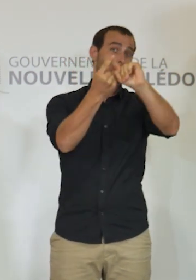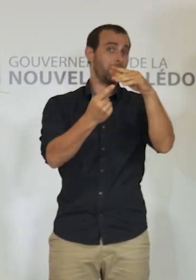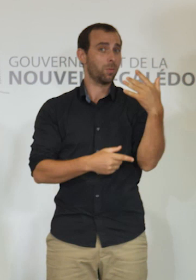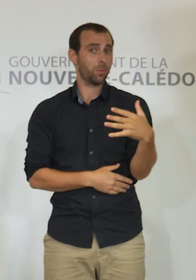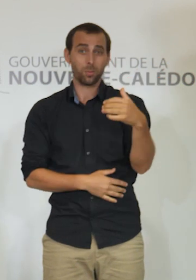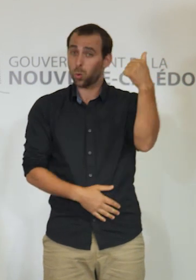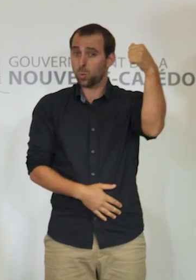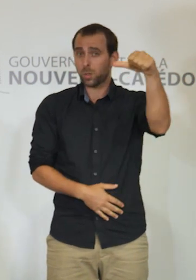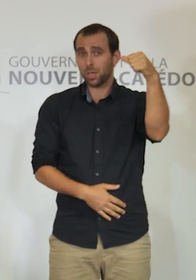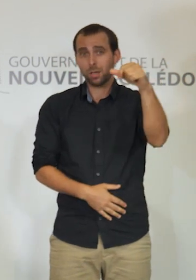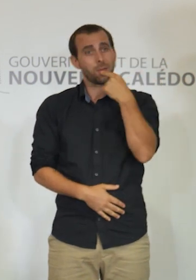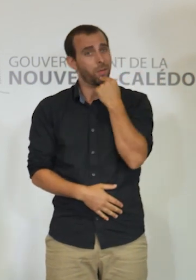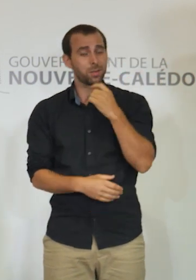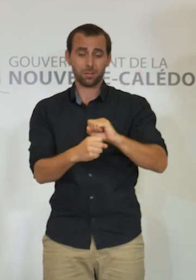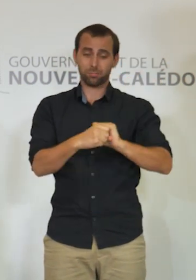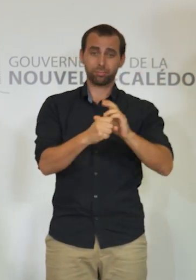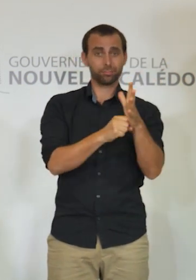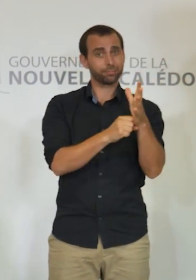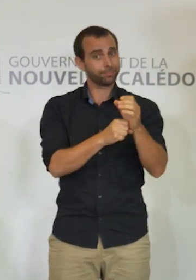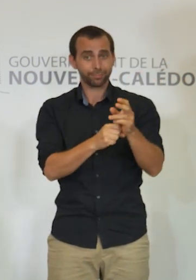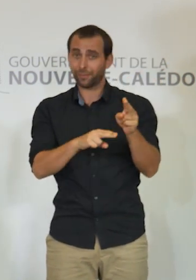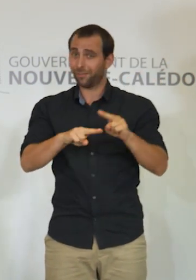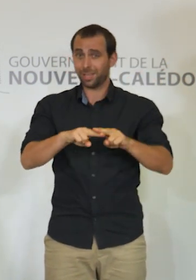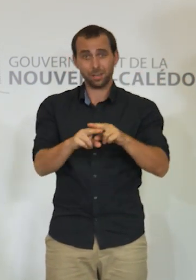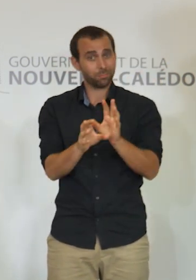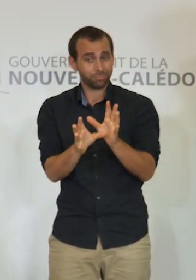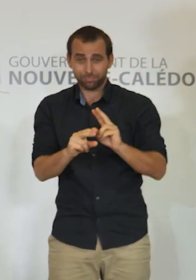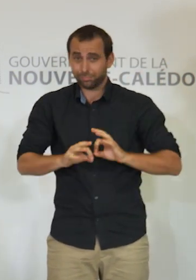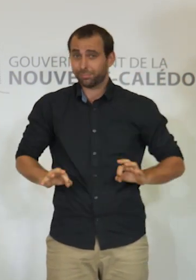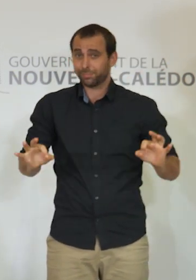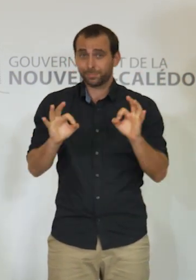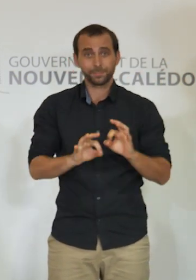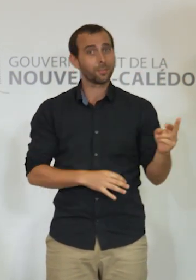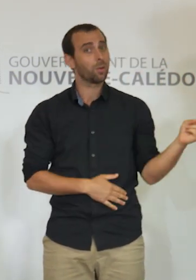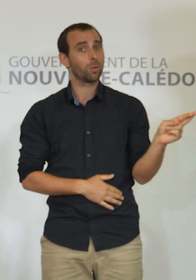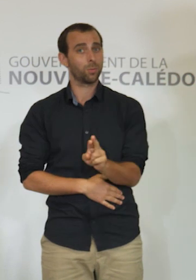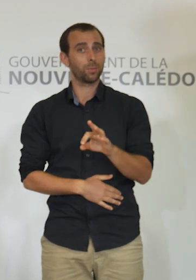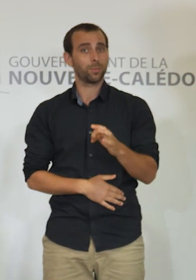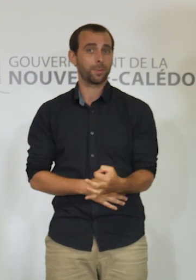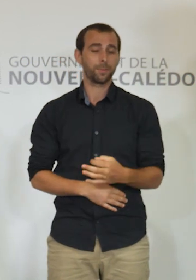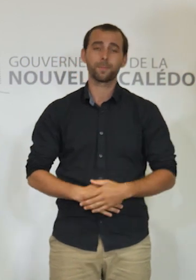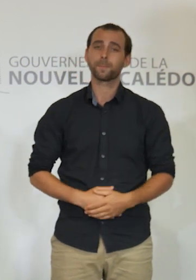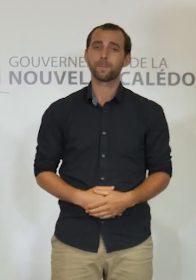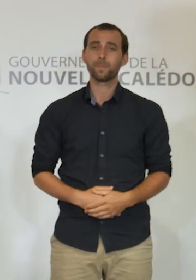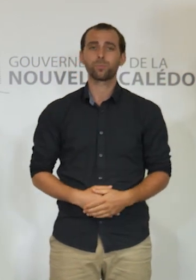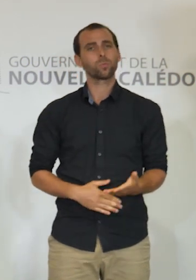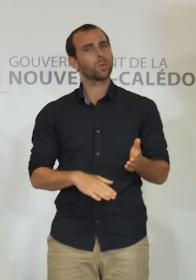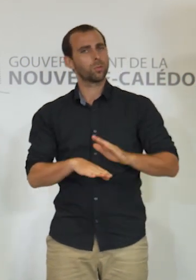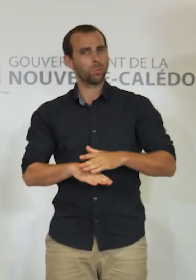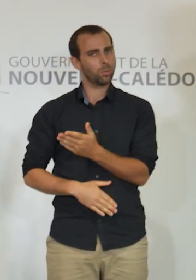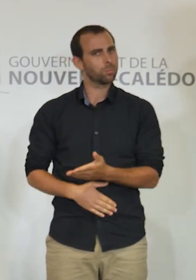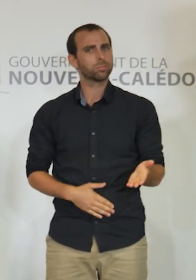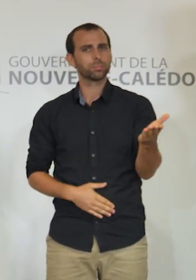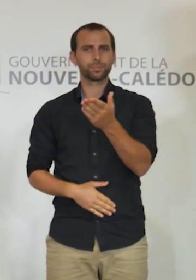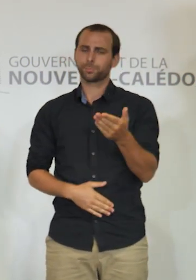celui du retour, autant qu'il est possible, à un territoire COVID-free, au nom duquel vous avez déjà consenti beaucoup